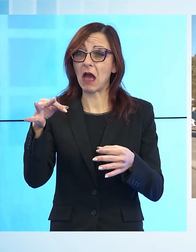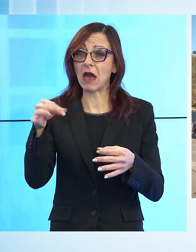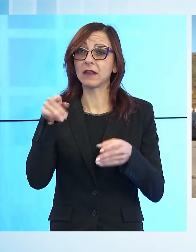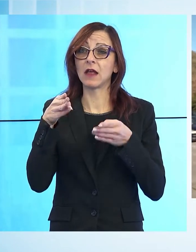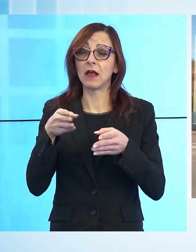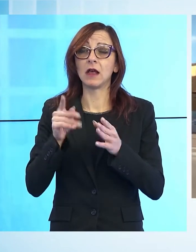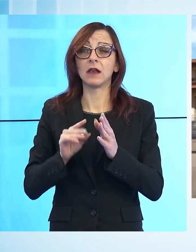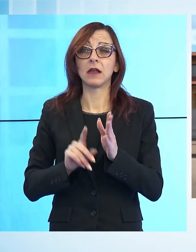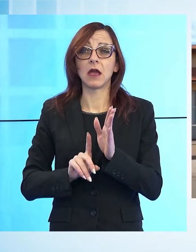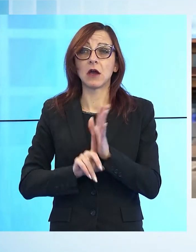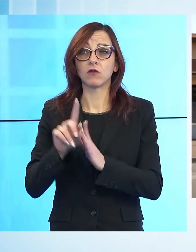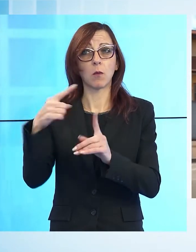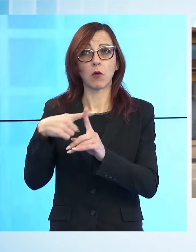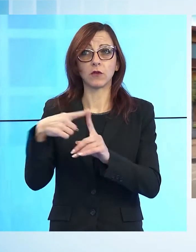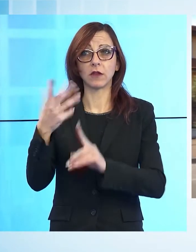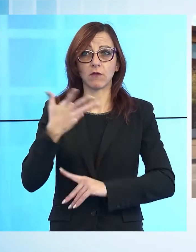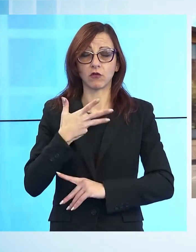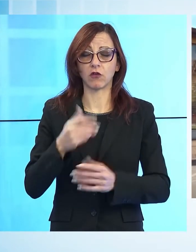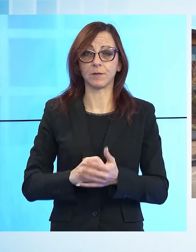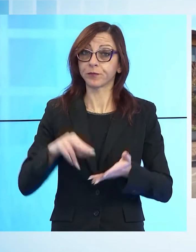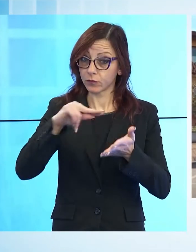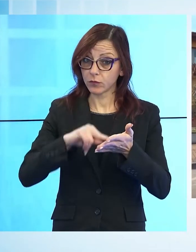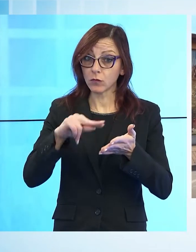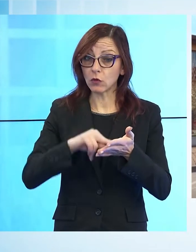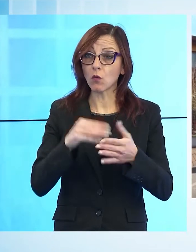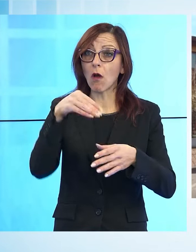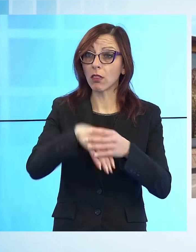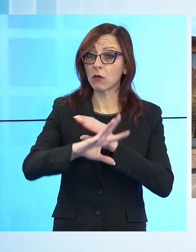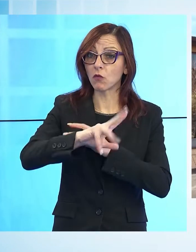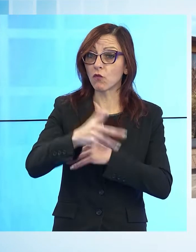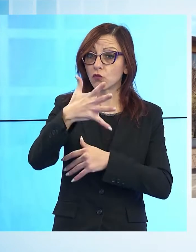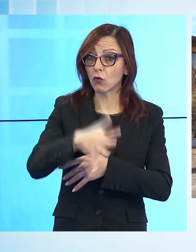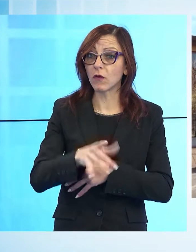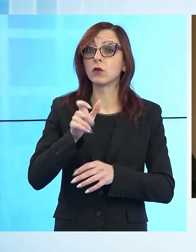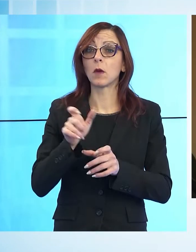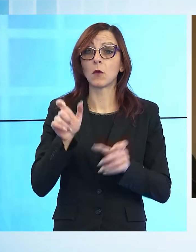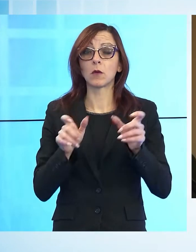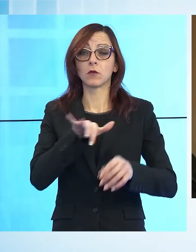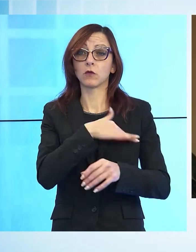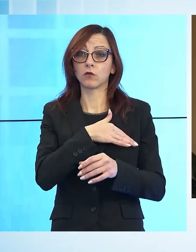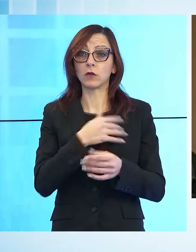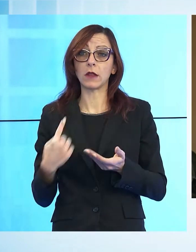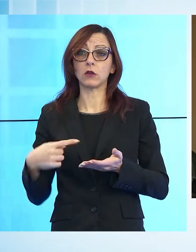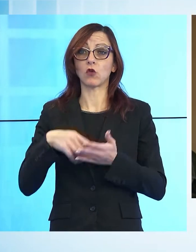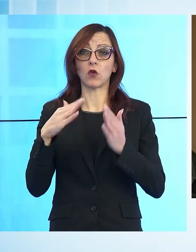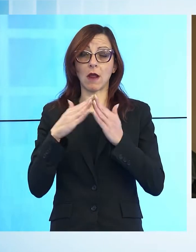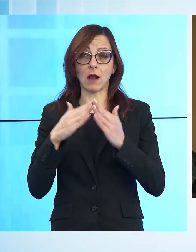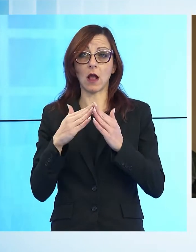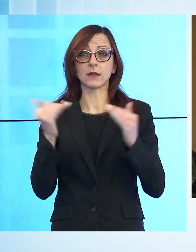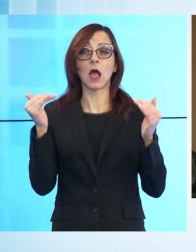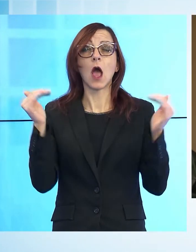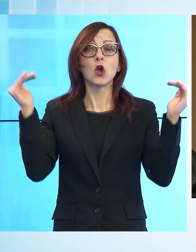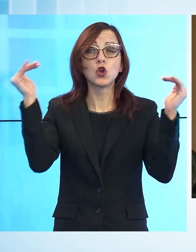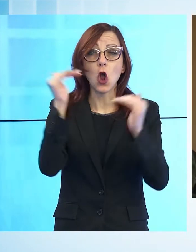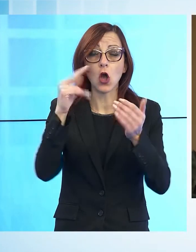Furto dentro la scuola, i ragazzi tornano a casa, i ladri sono entrati nella notte alla media di